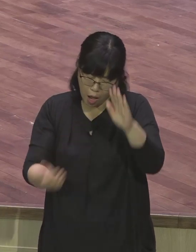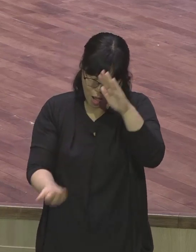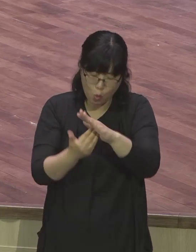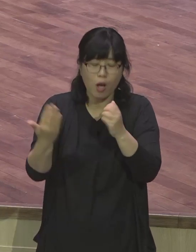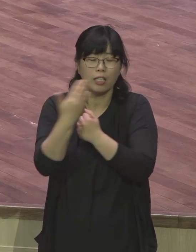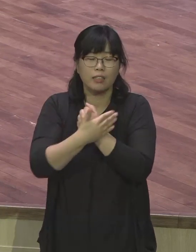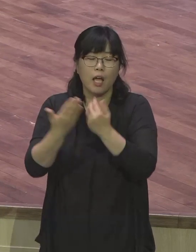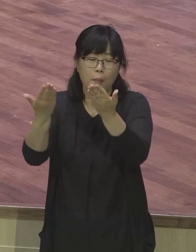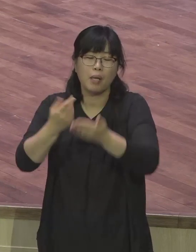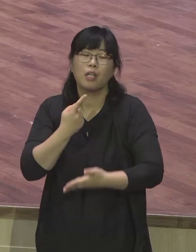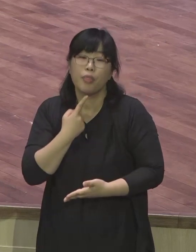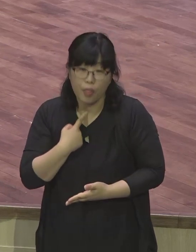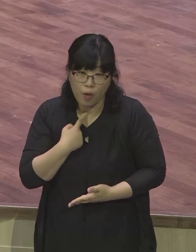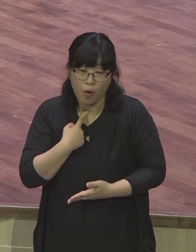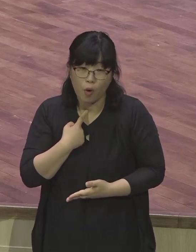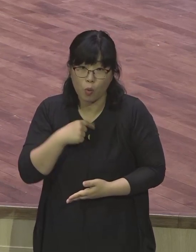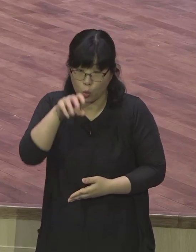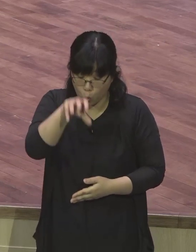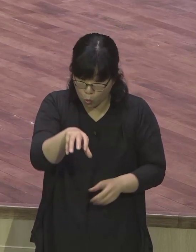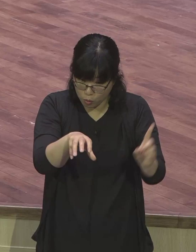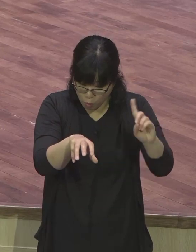처음으로 간 이 세계 랩런트 대회는